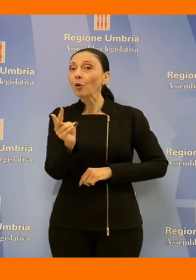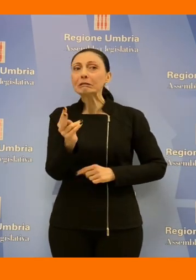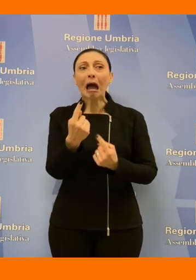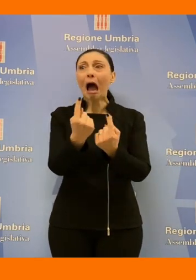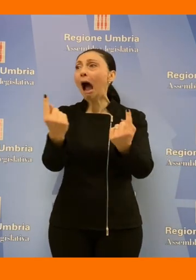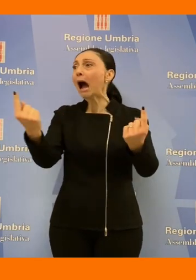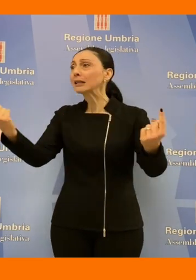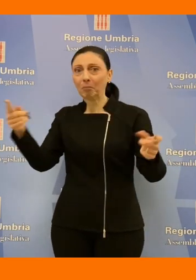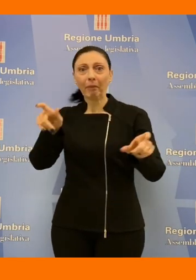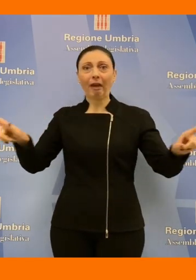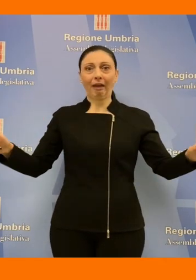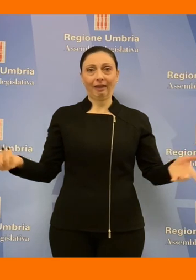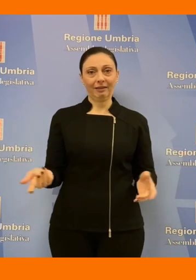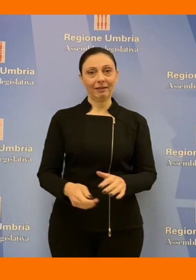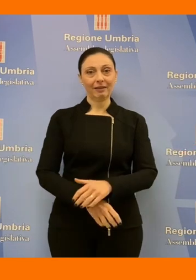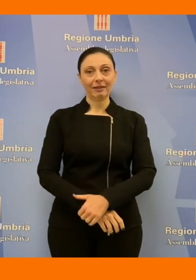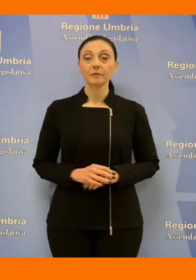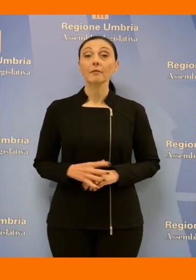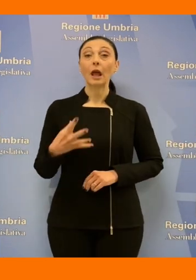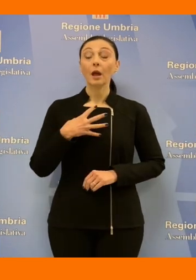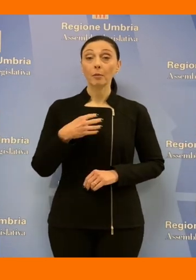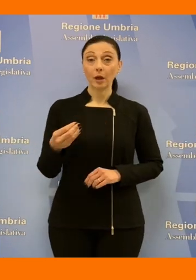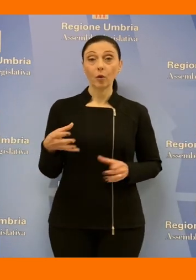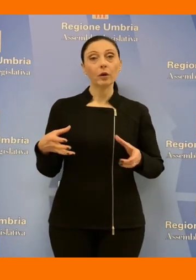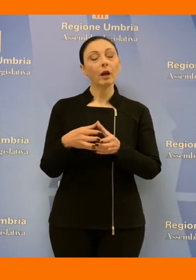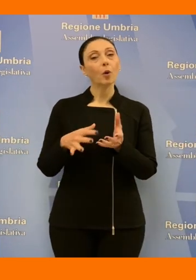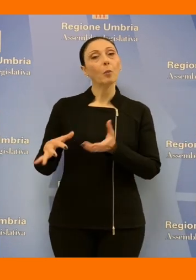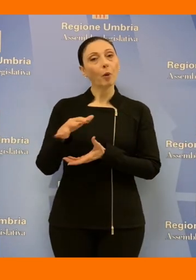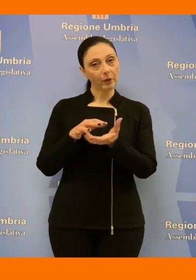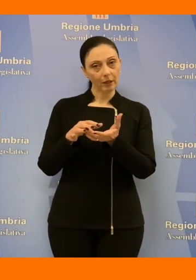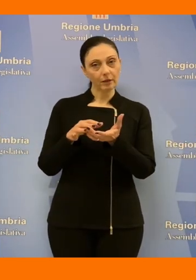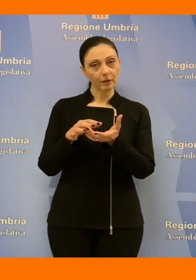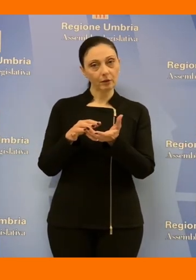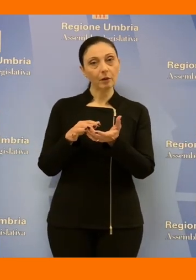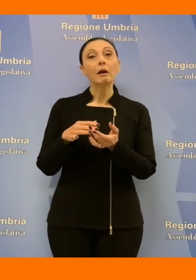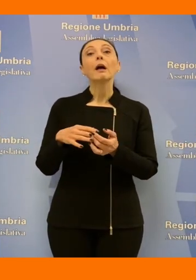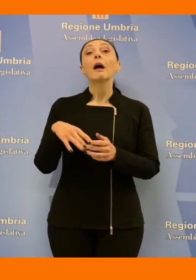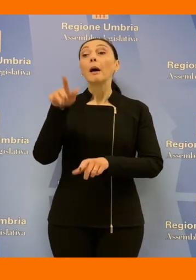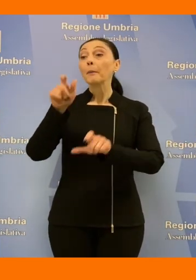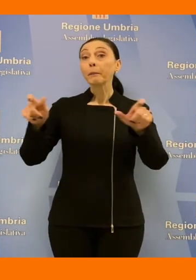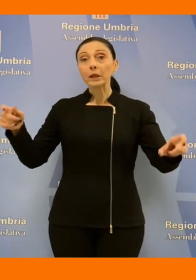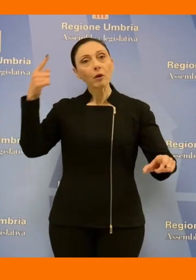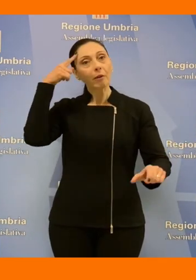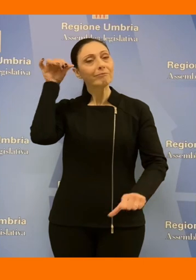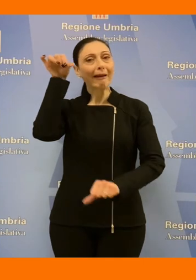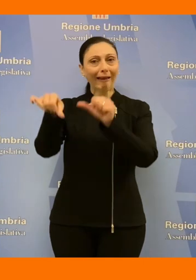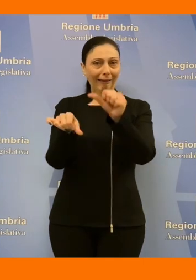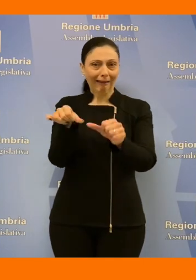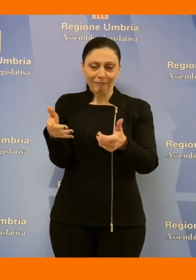cittadini umbri Per Vincenzo Bianconi gruppo misto è innegabile un cambio di mentalità da parte delle persone l'obiettivo rifiuti